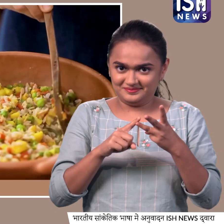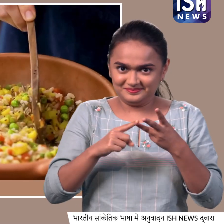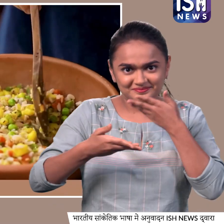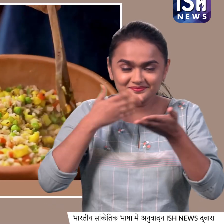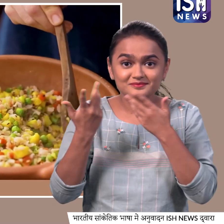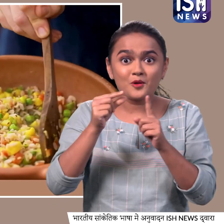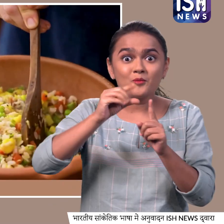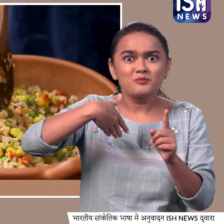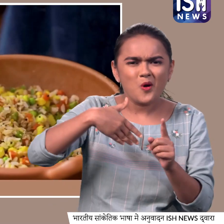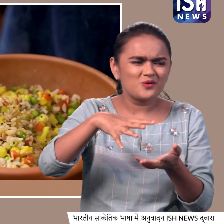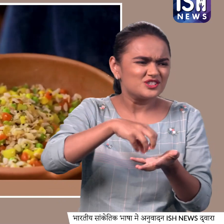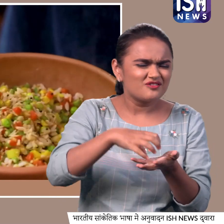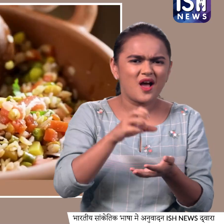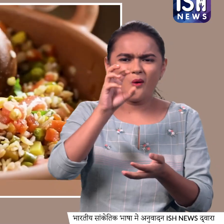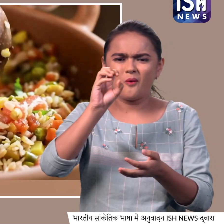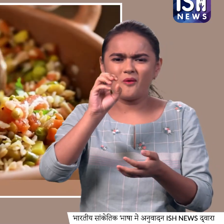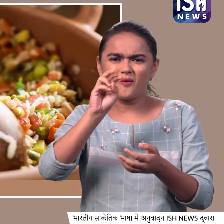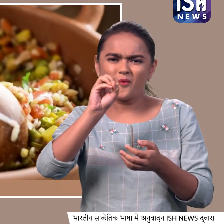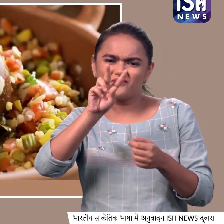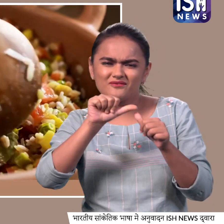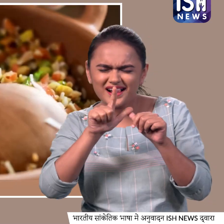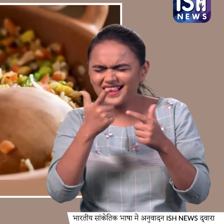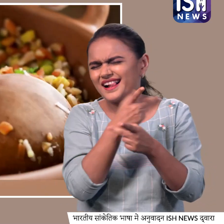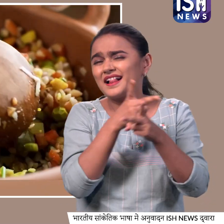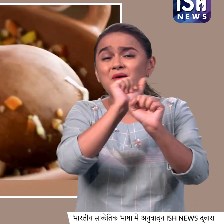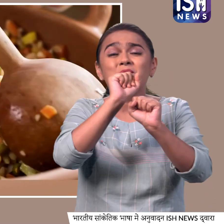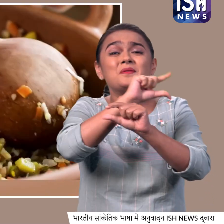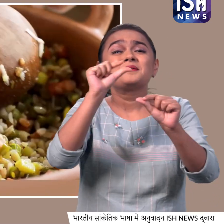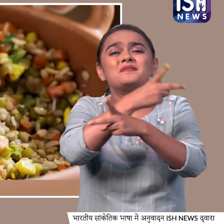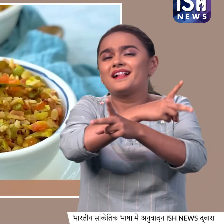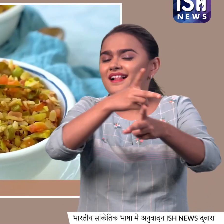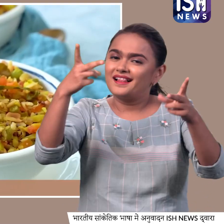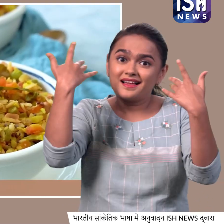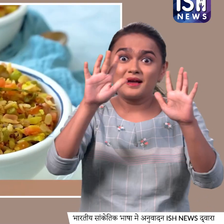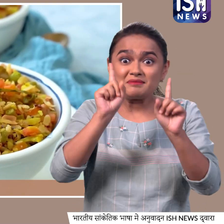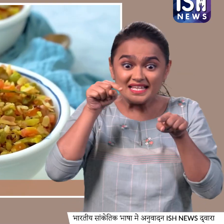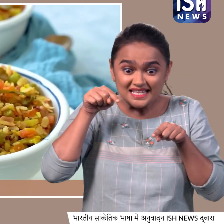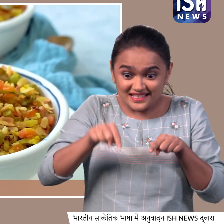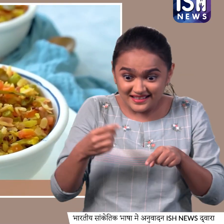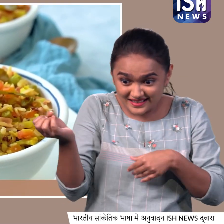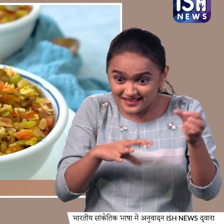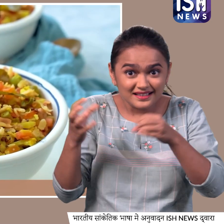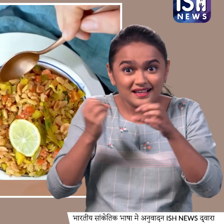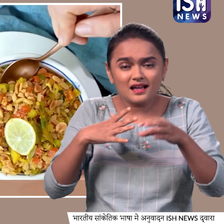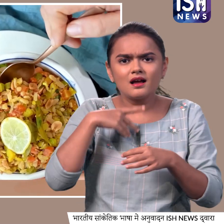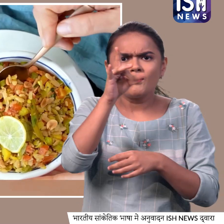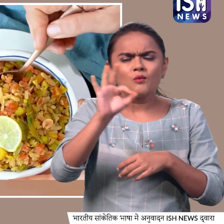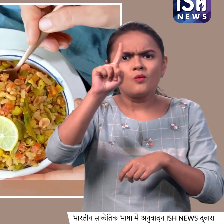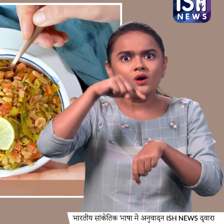बोहा, चिडवा, अवल, चाहे आप इसे किसी भी नाम से जानते हों, पर ये रेसिपी हम सब की घर में हफते में एक बार तो